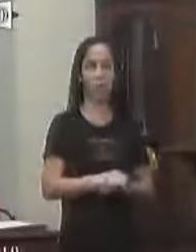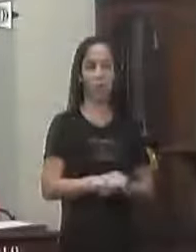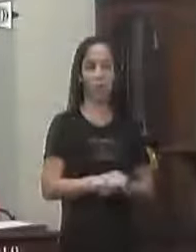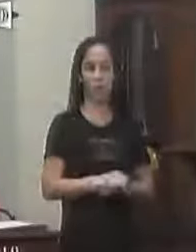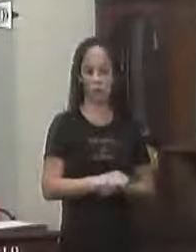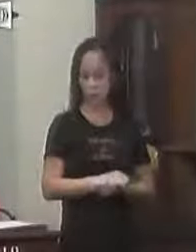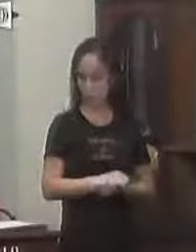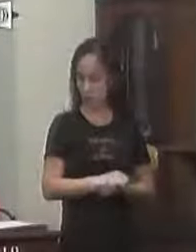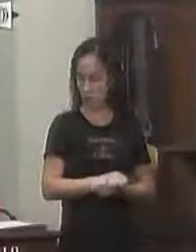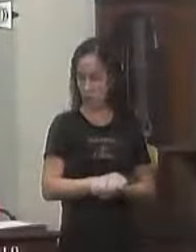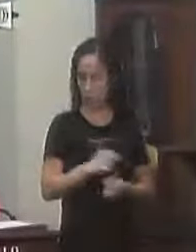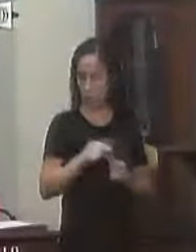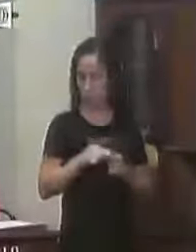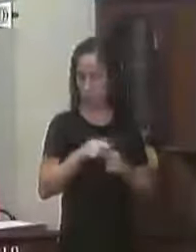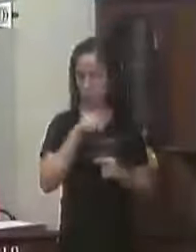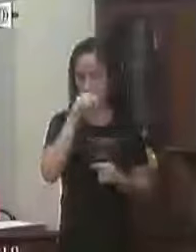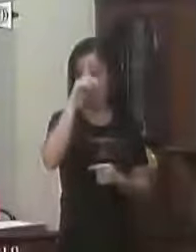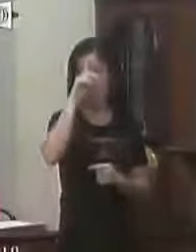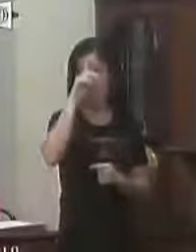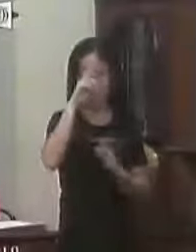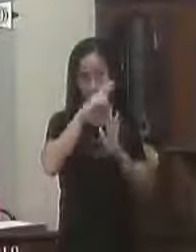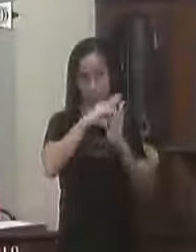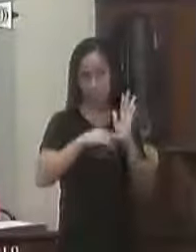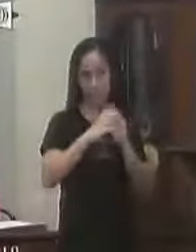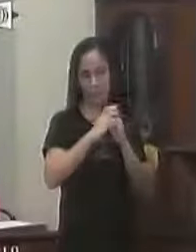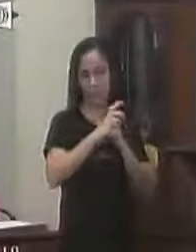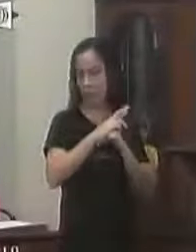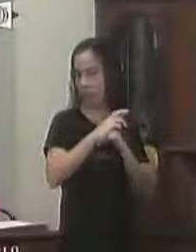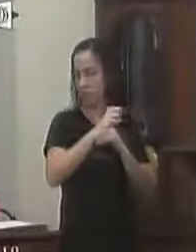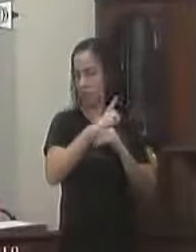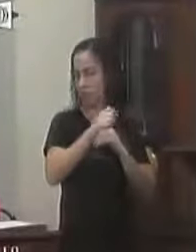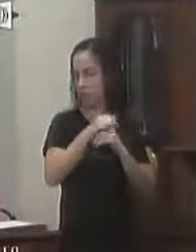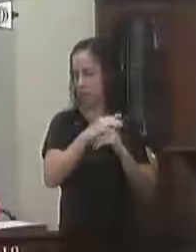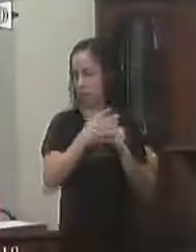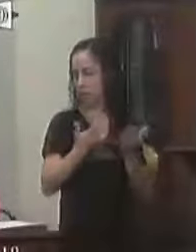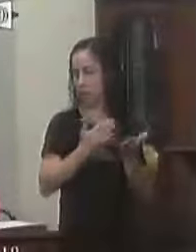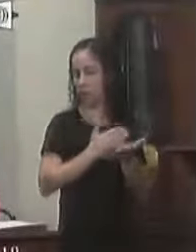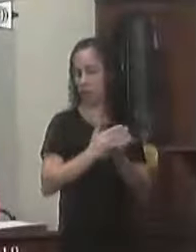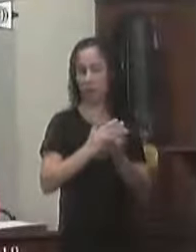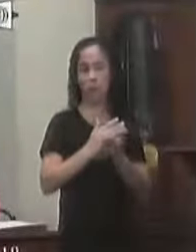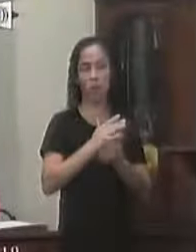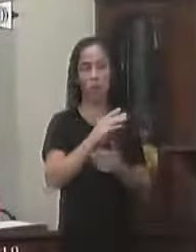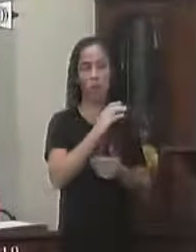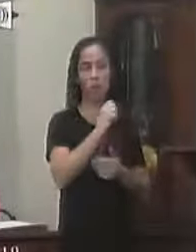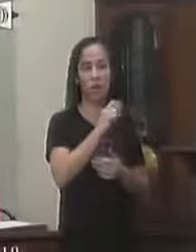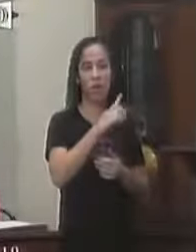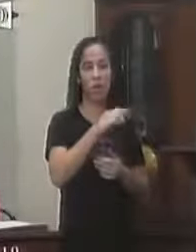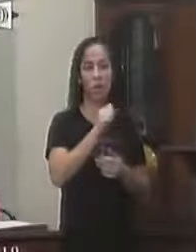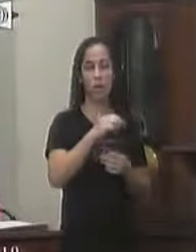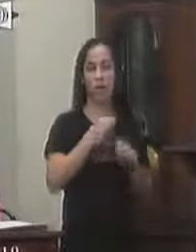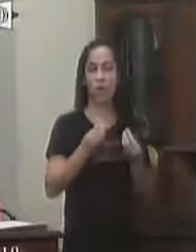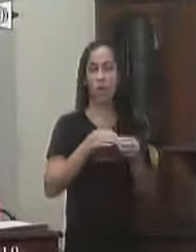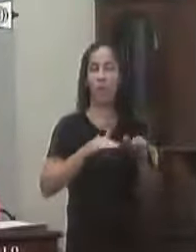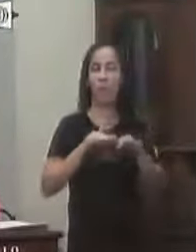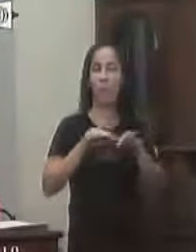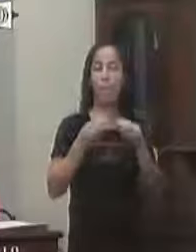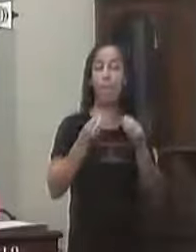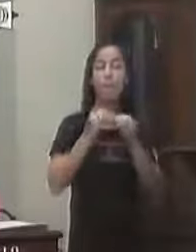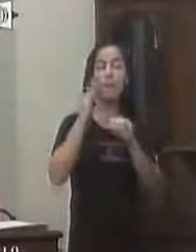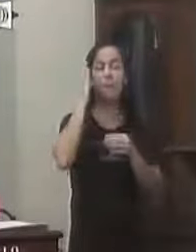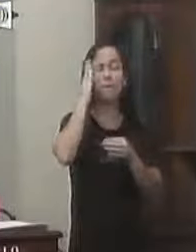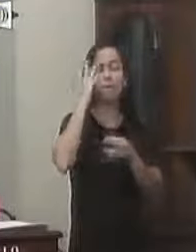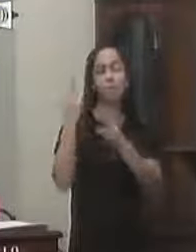Que é o relator Falando sobre a incorporação Da carga patrimonial Movimentação Controle e